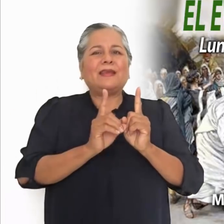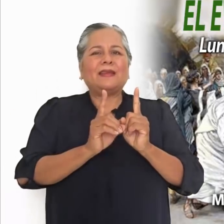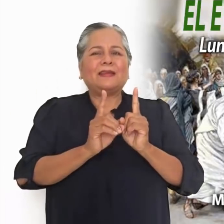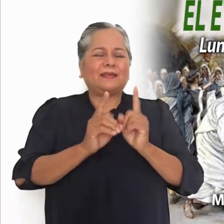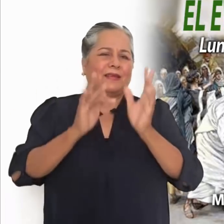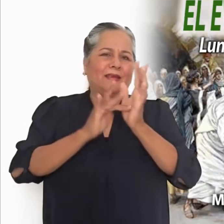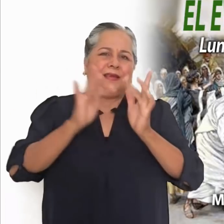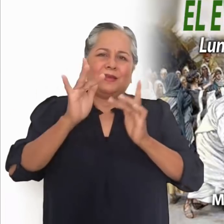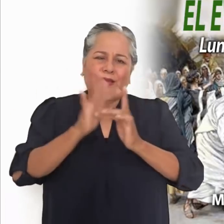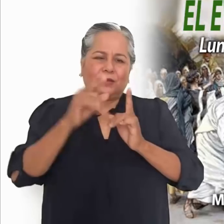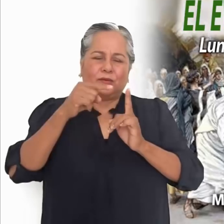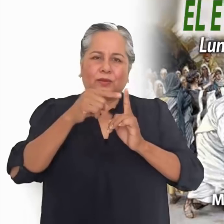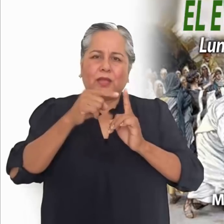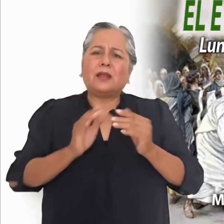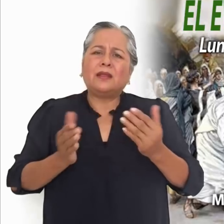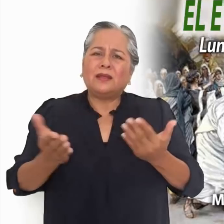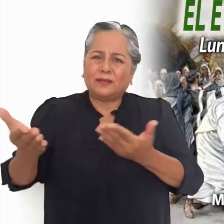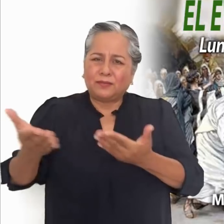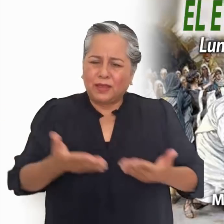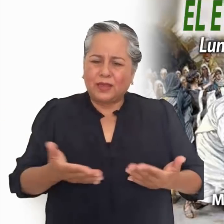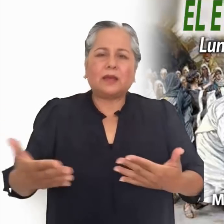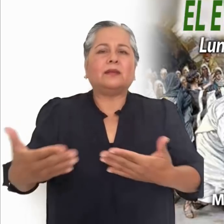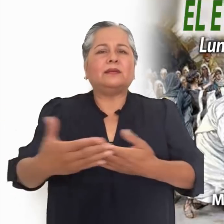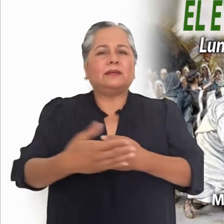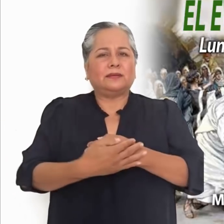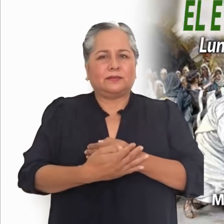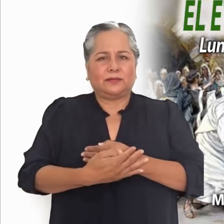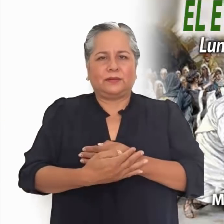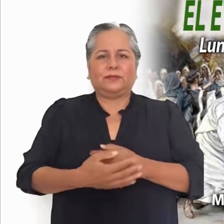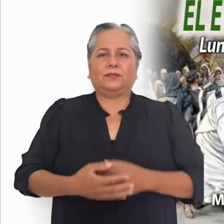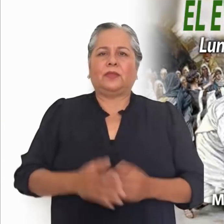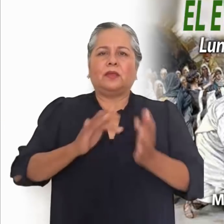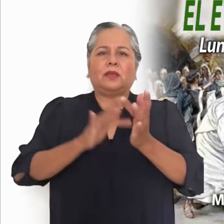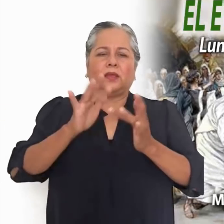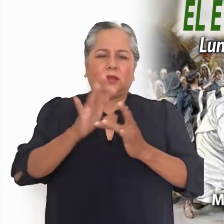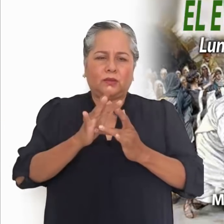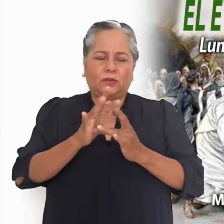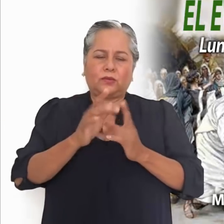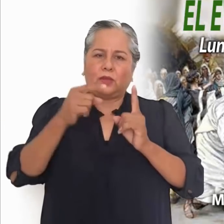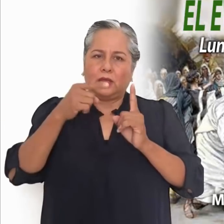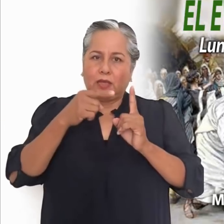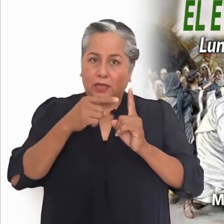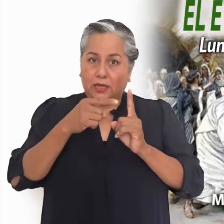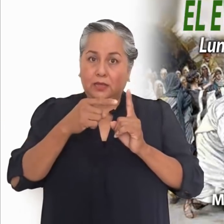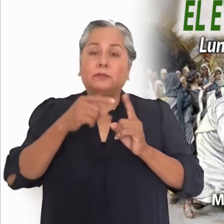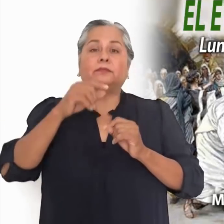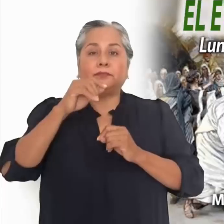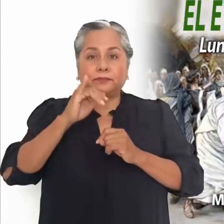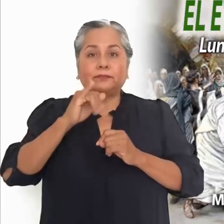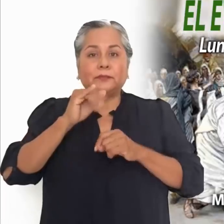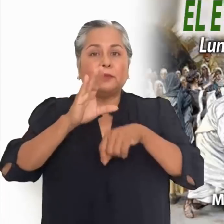y también toca a los que se acercan. Tocar y dejarse tocar,